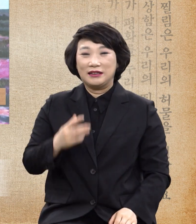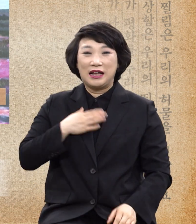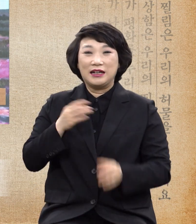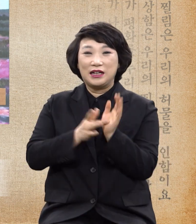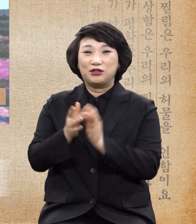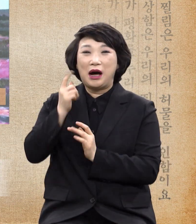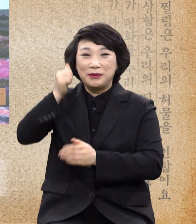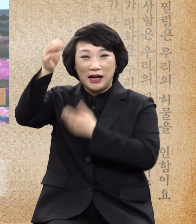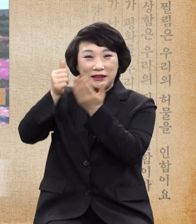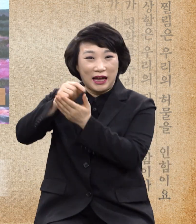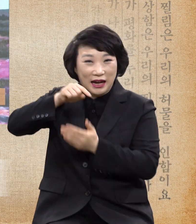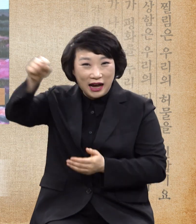가미니라